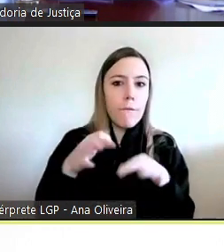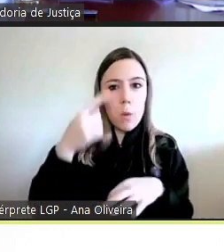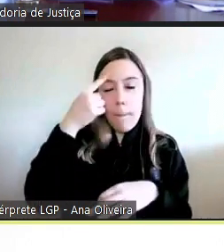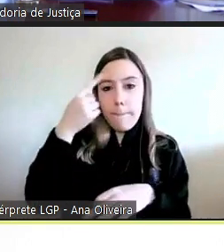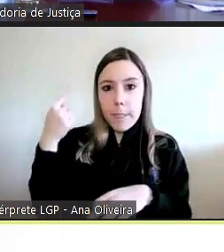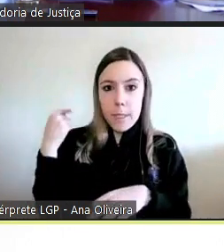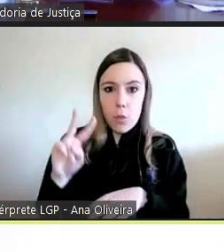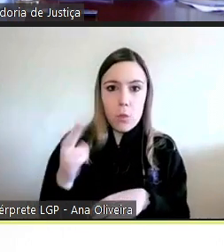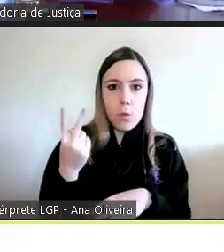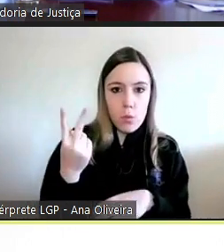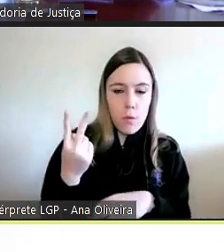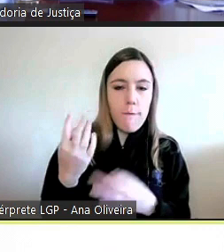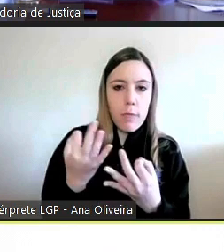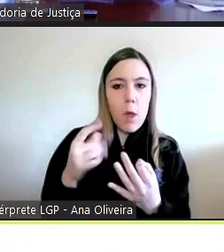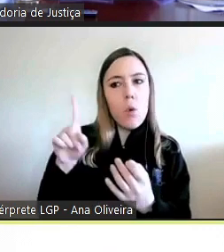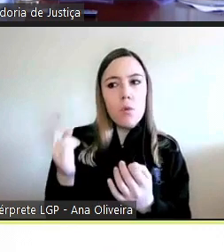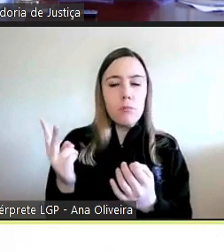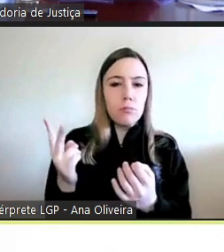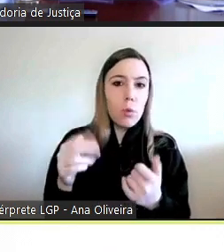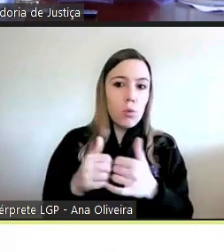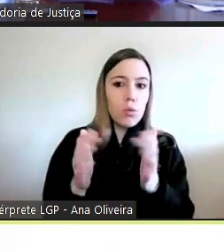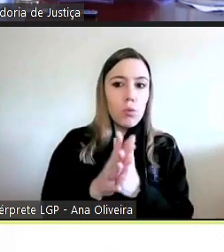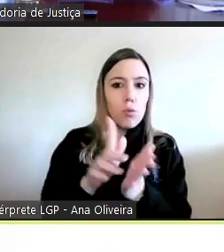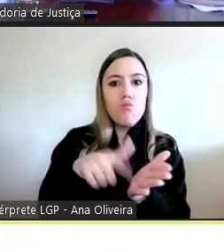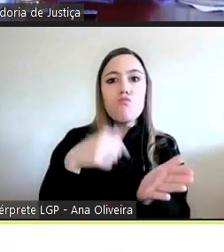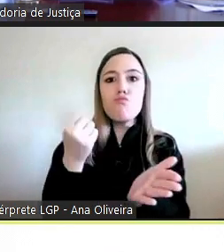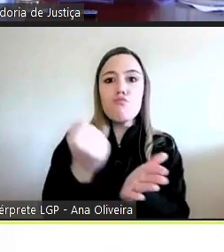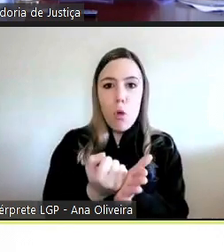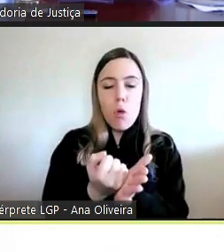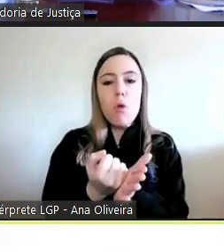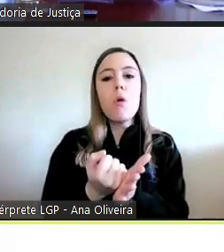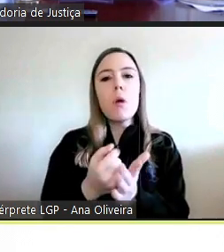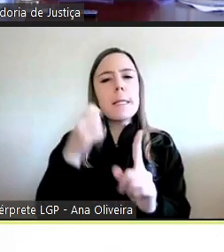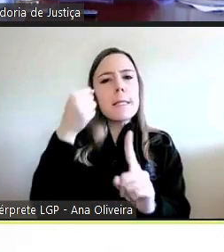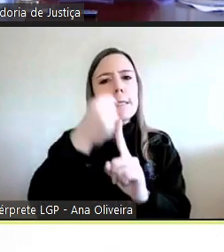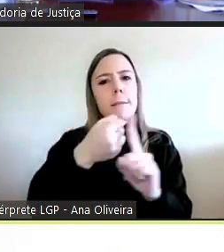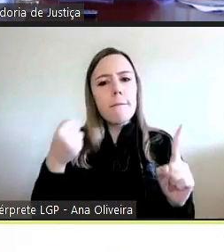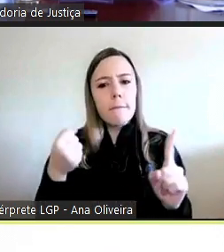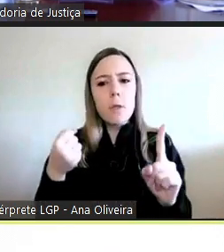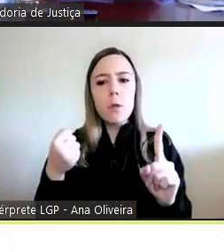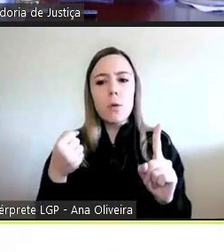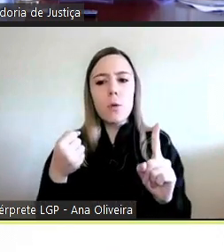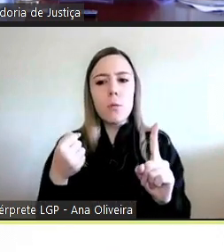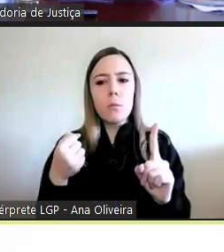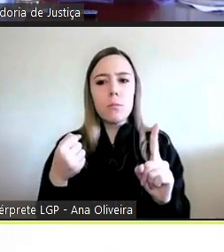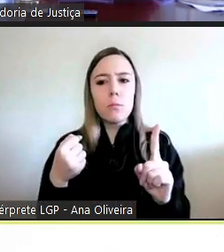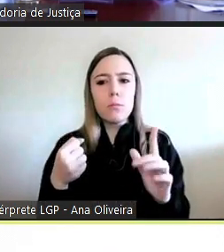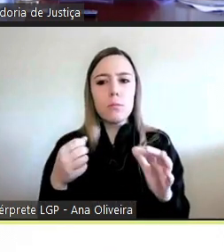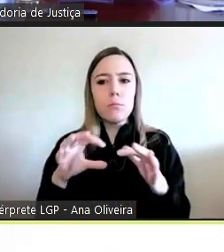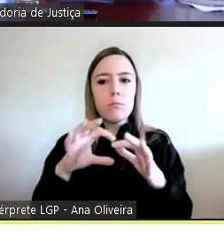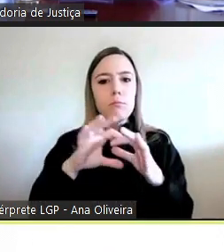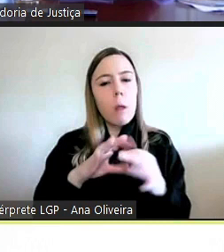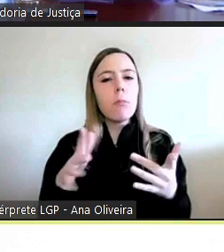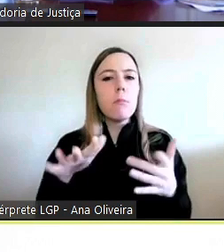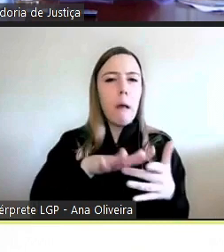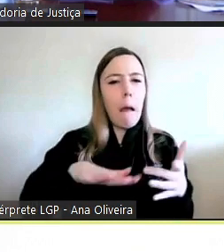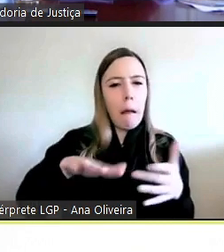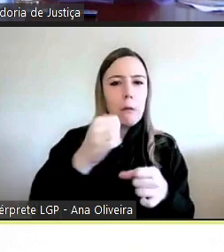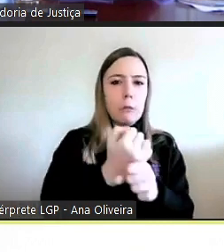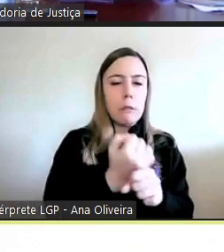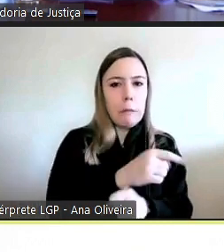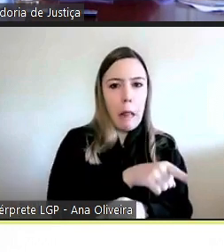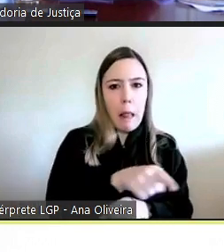desafio de se instalar de valor nos respectivos serviços de origem,